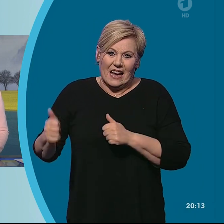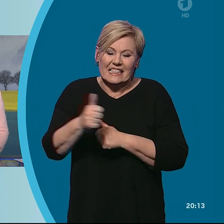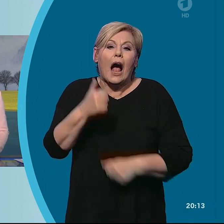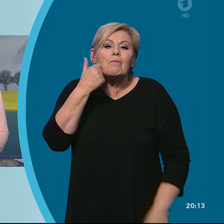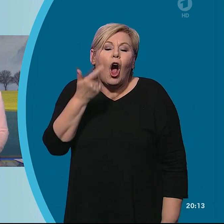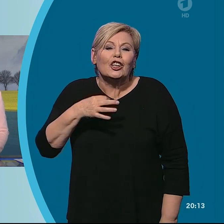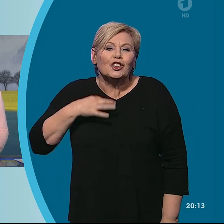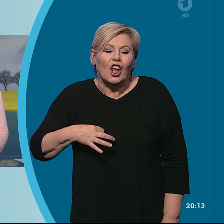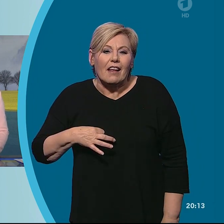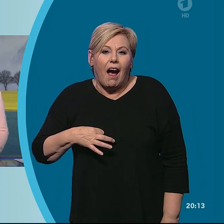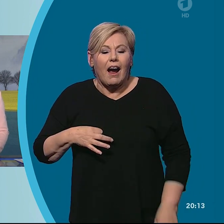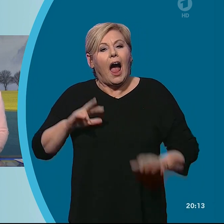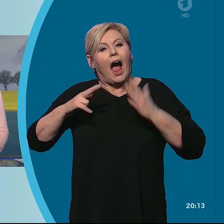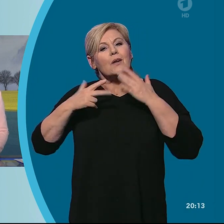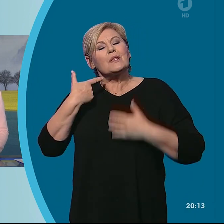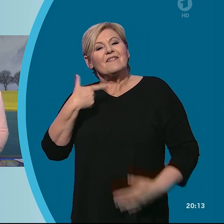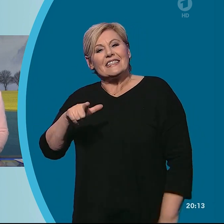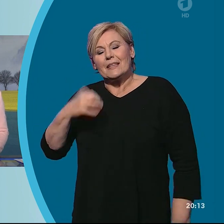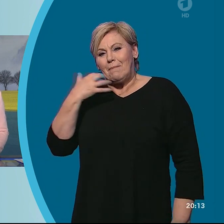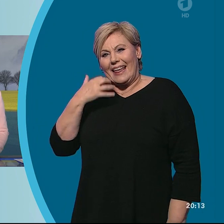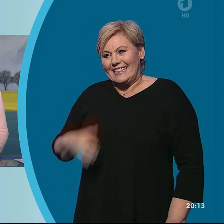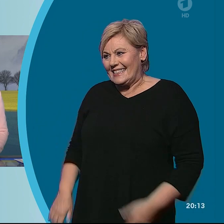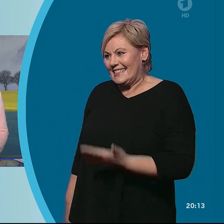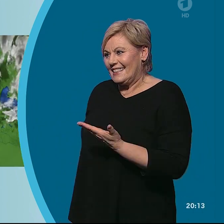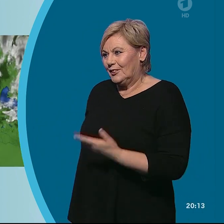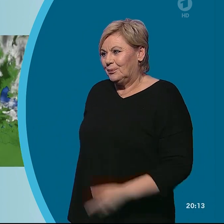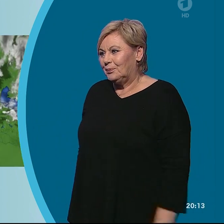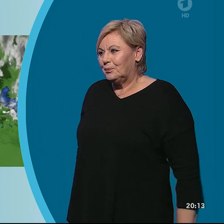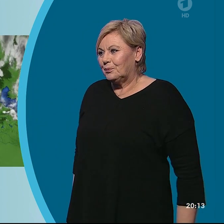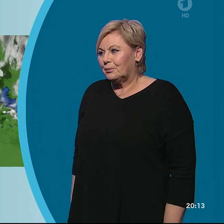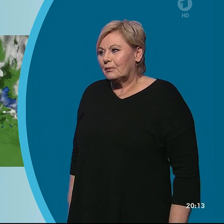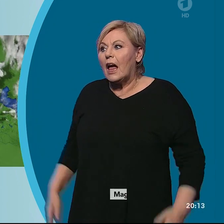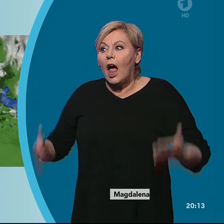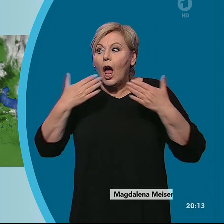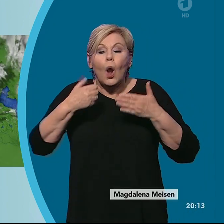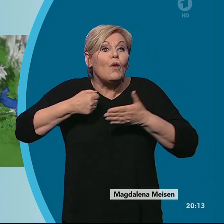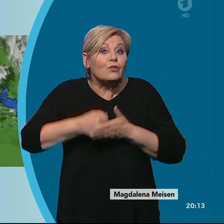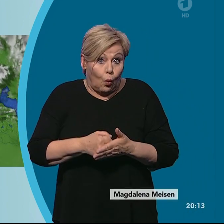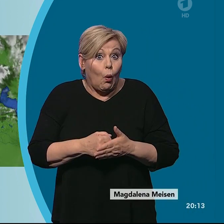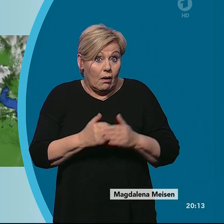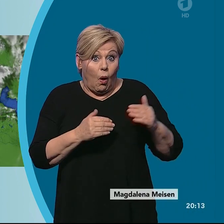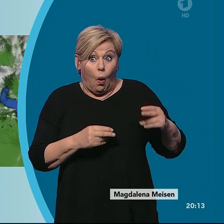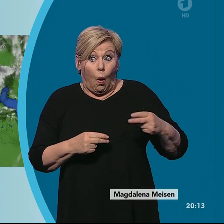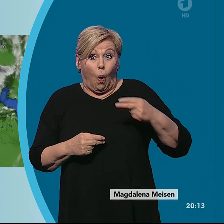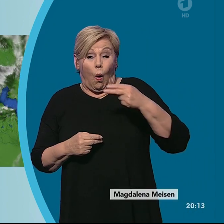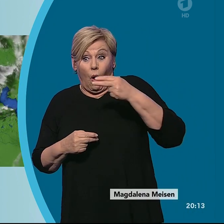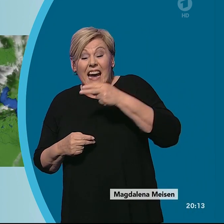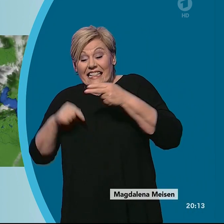morgen Sonntag, den 28. März. Der Luftdruck steigt wieder. Und von Süden wird es in den nächsten Tagen immer